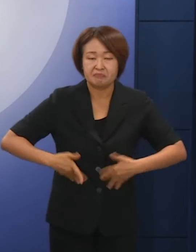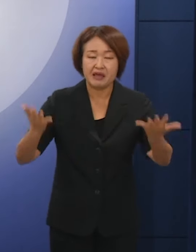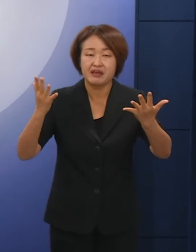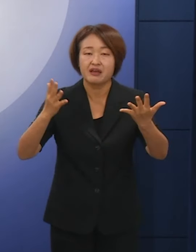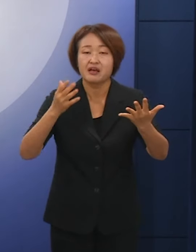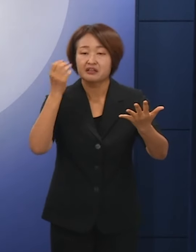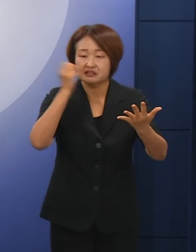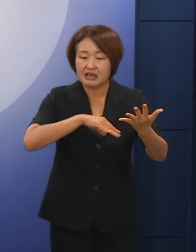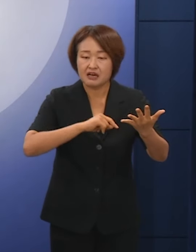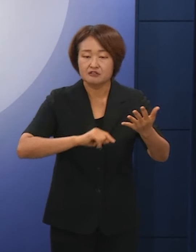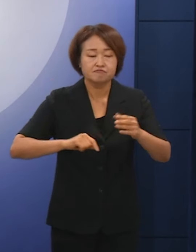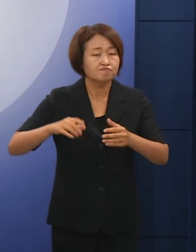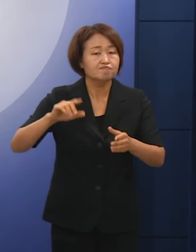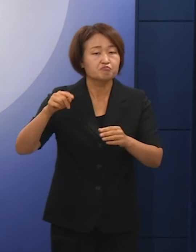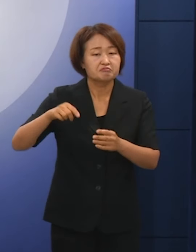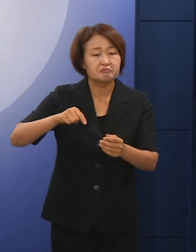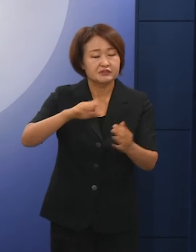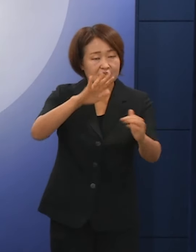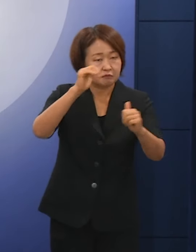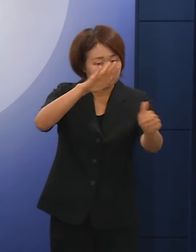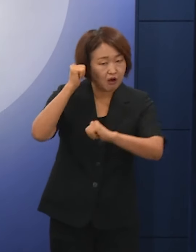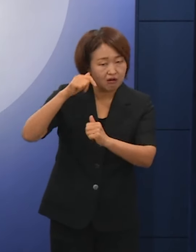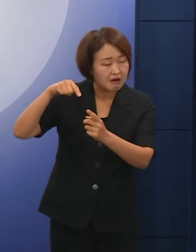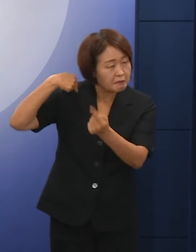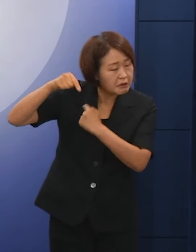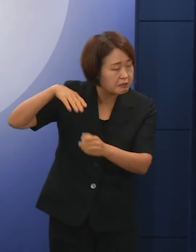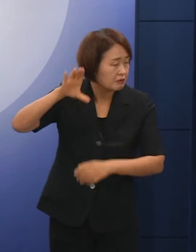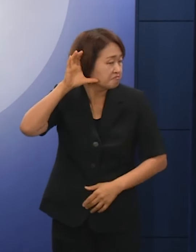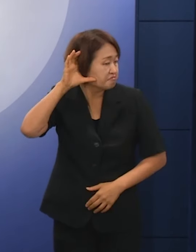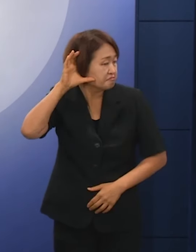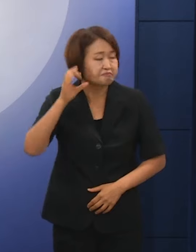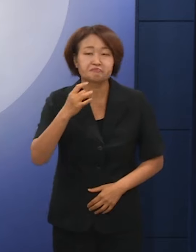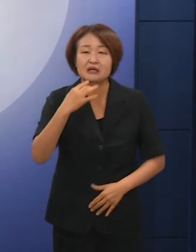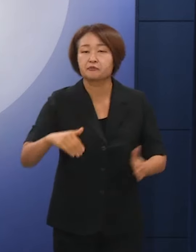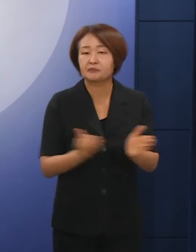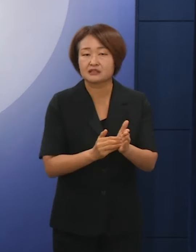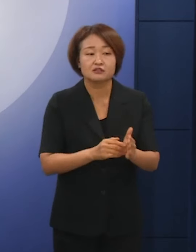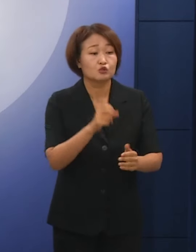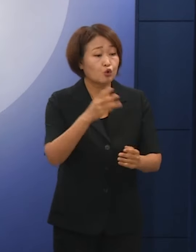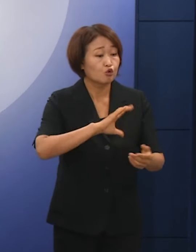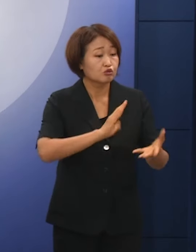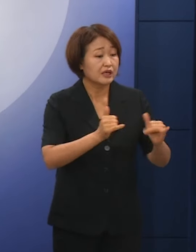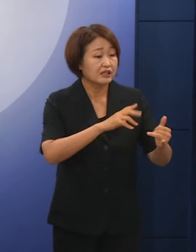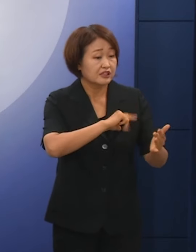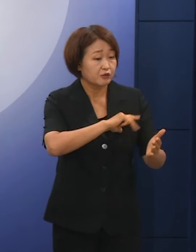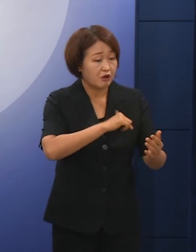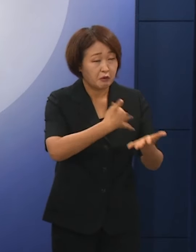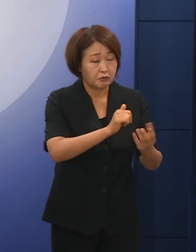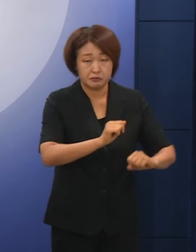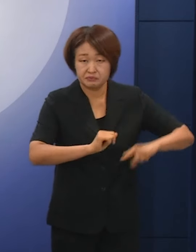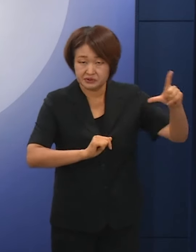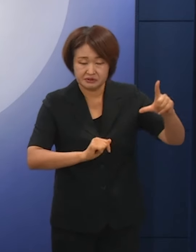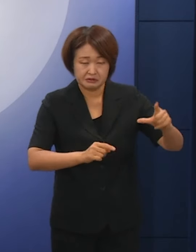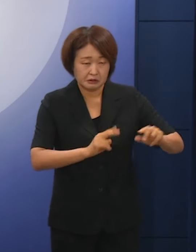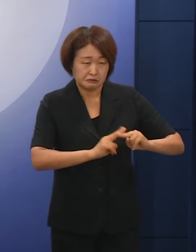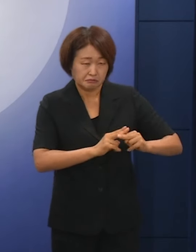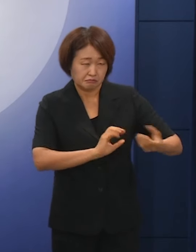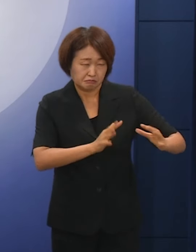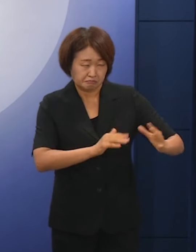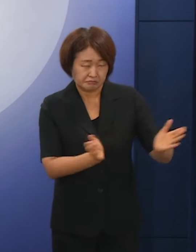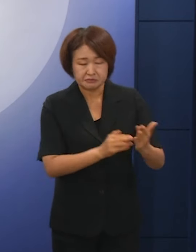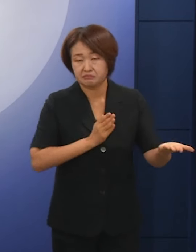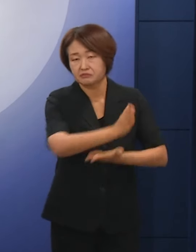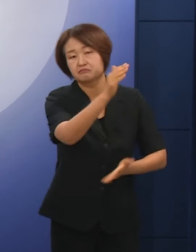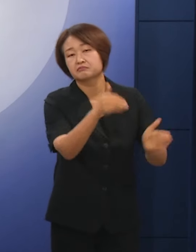입법청문회만을 거친 후 수적 의의만으로 강행통과되었습니다. 21대